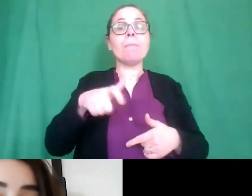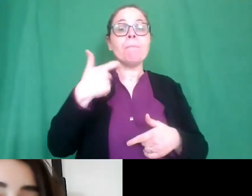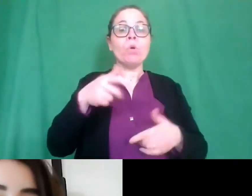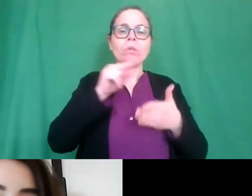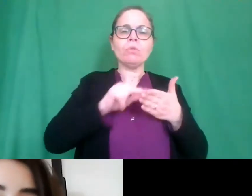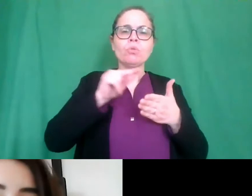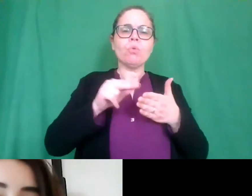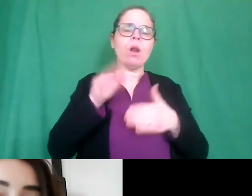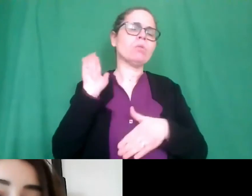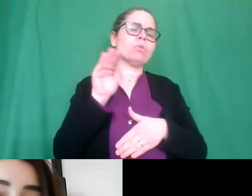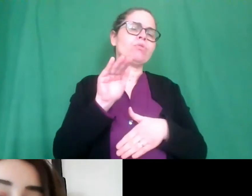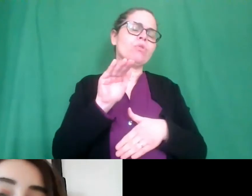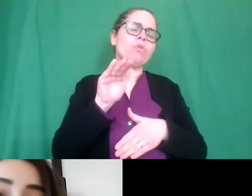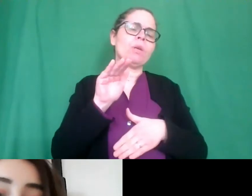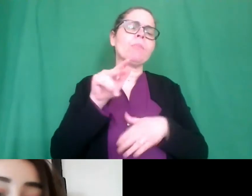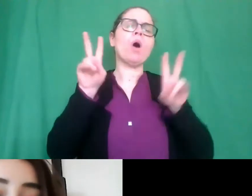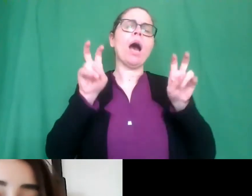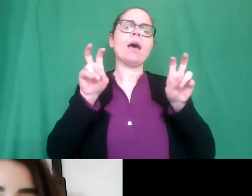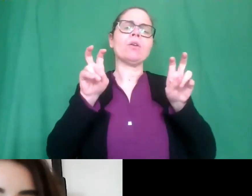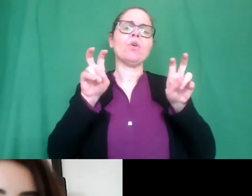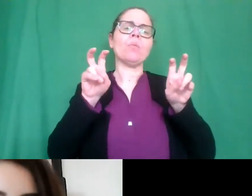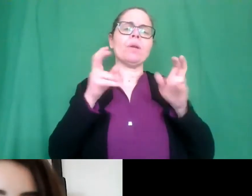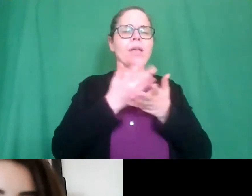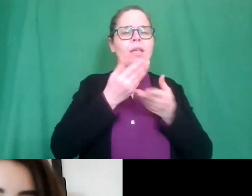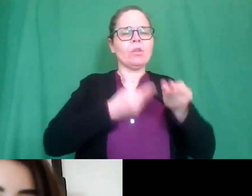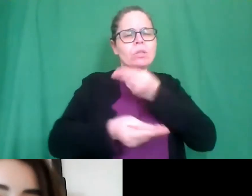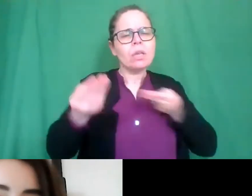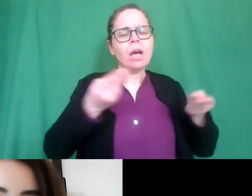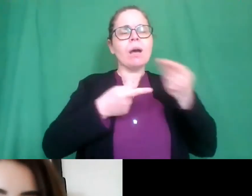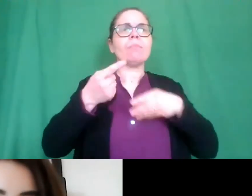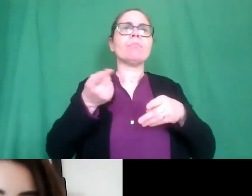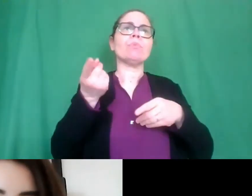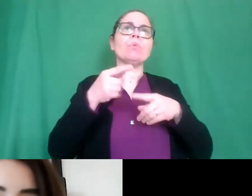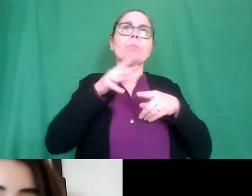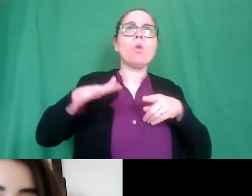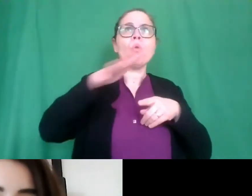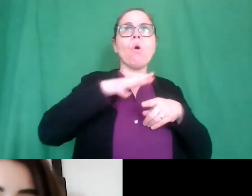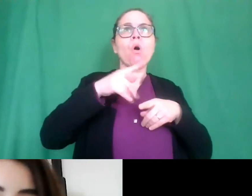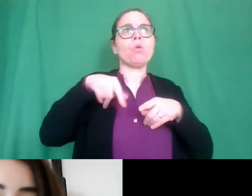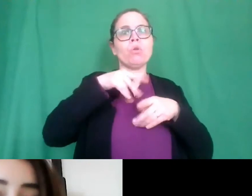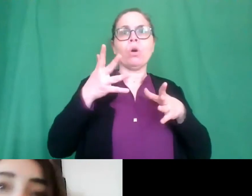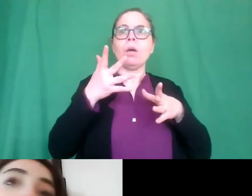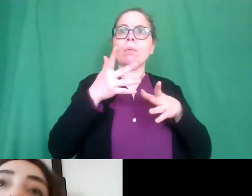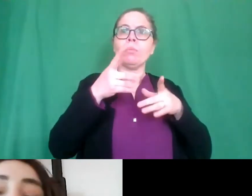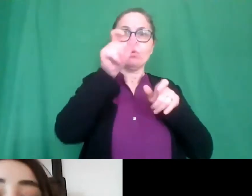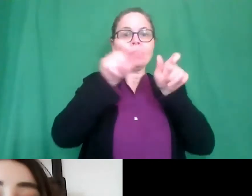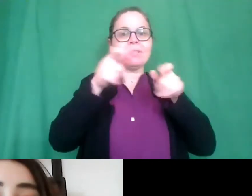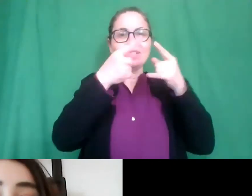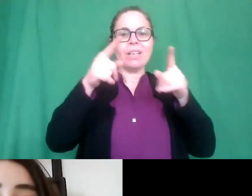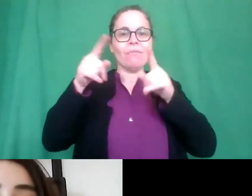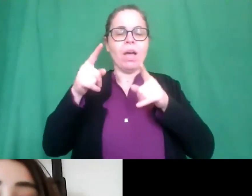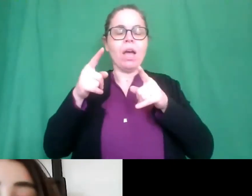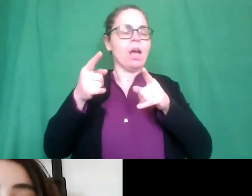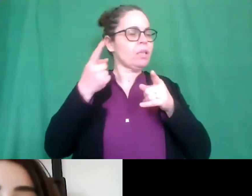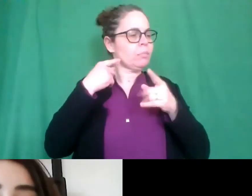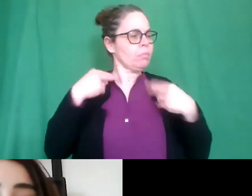ne parliamo quotidianamente e è anche il luogo dove ci conviviamo in maniera molto naturale con le diversità però poi